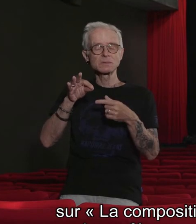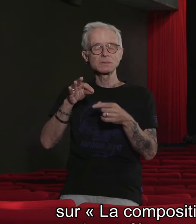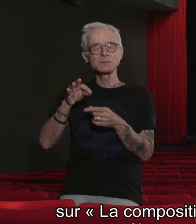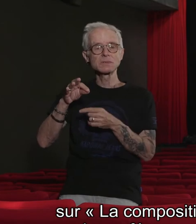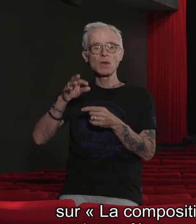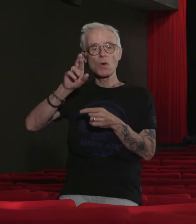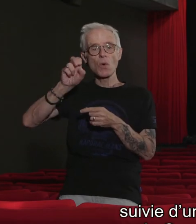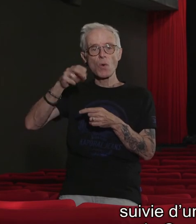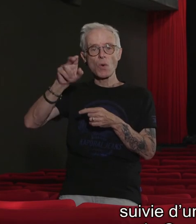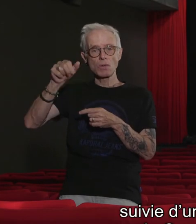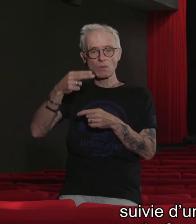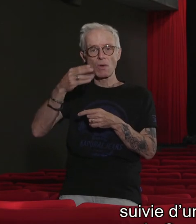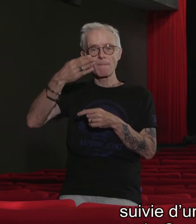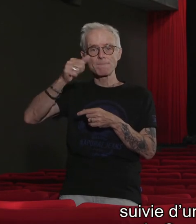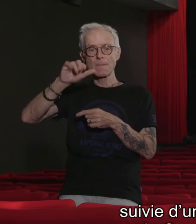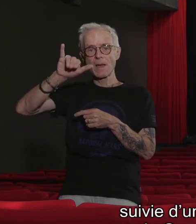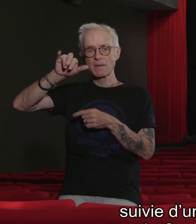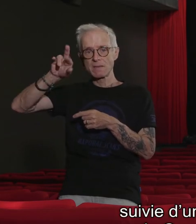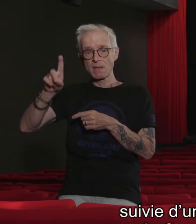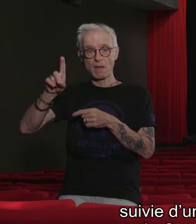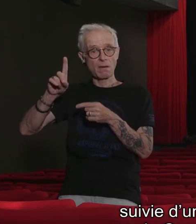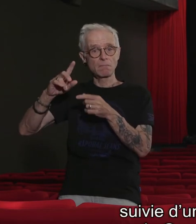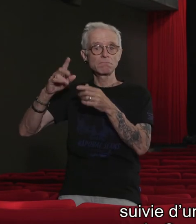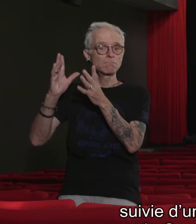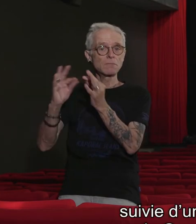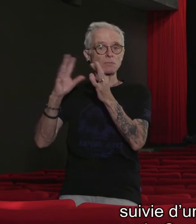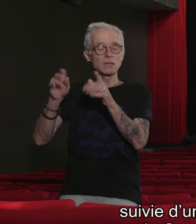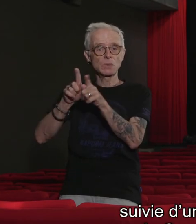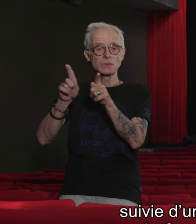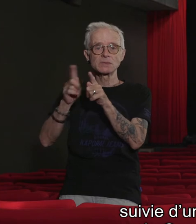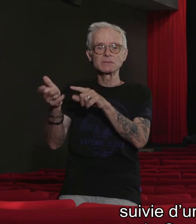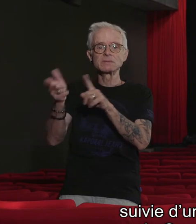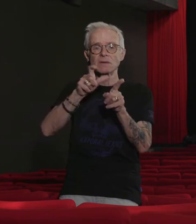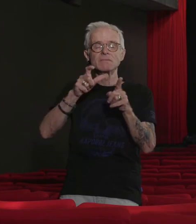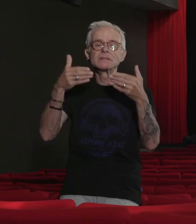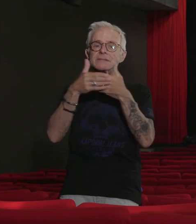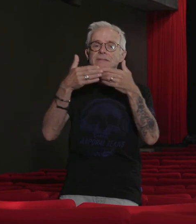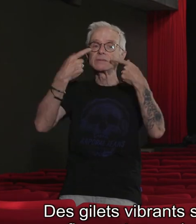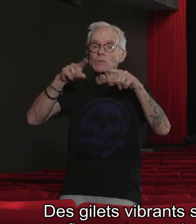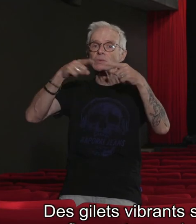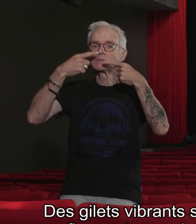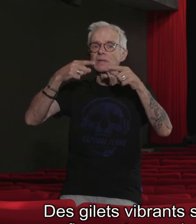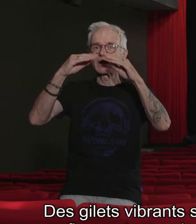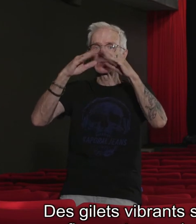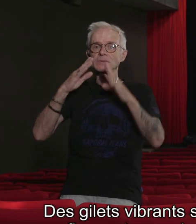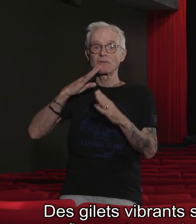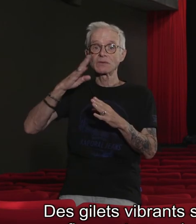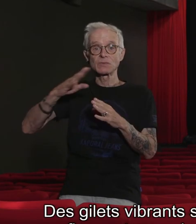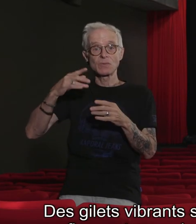Maillard, suivi d'un ciné-concert produit par le Conservatoire de Rennes. Des gilets vibrants sont mis à